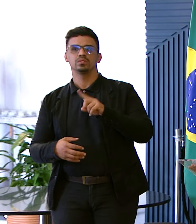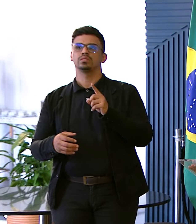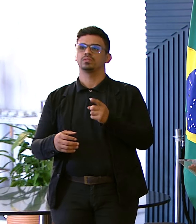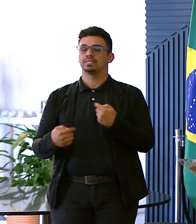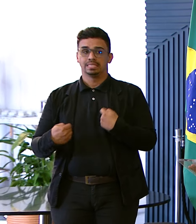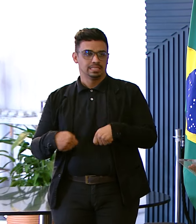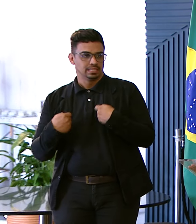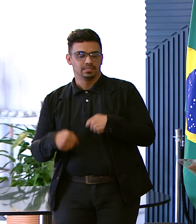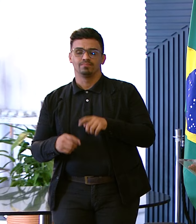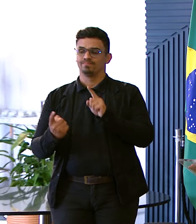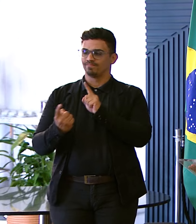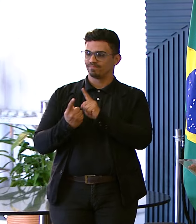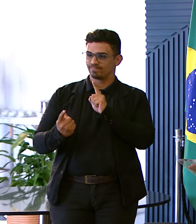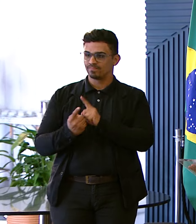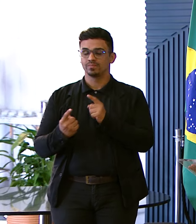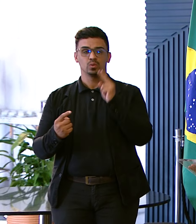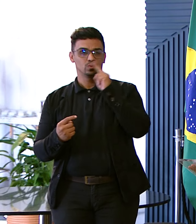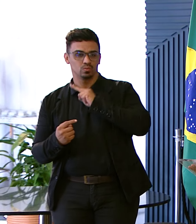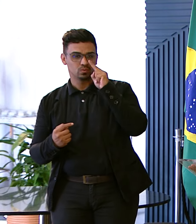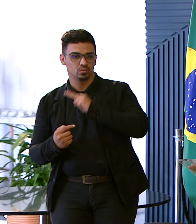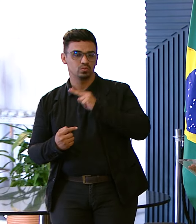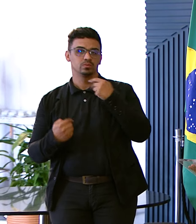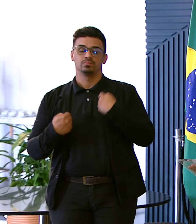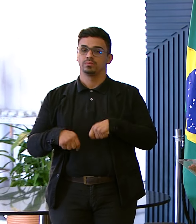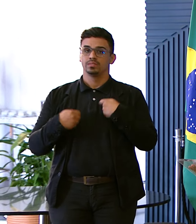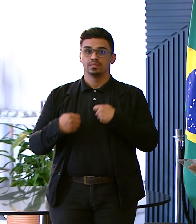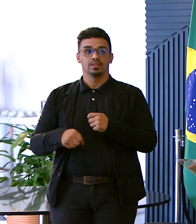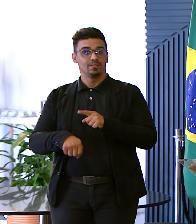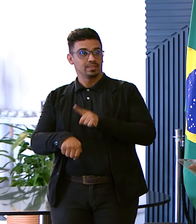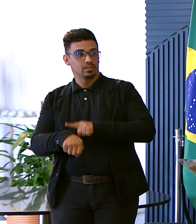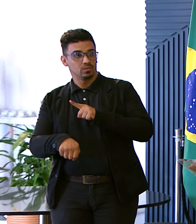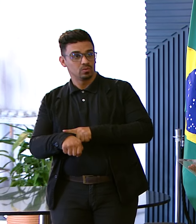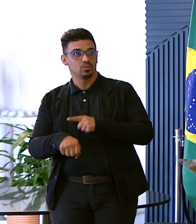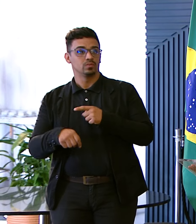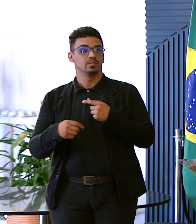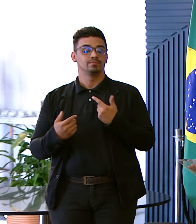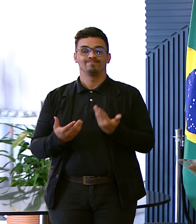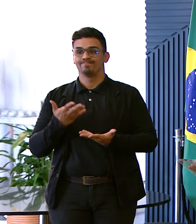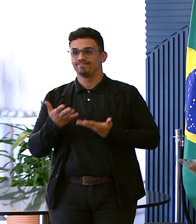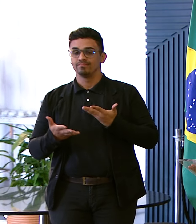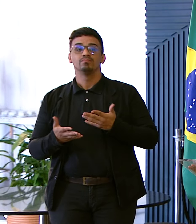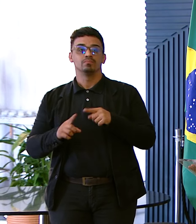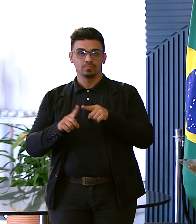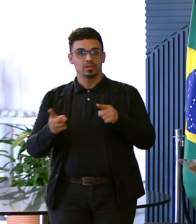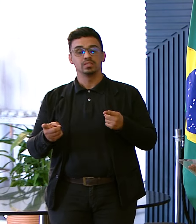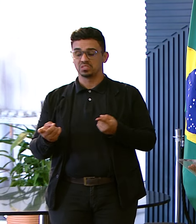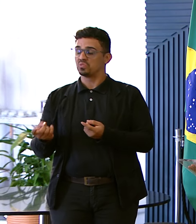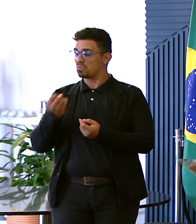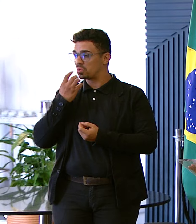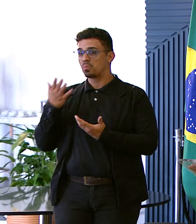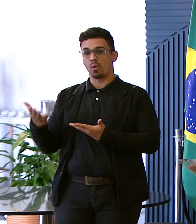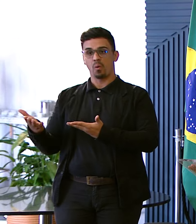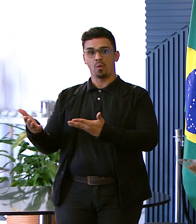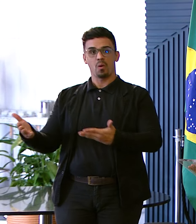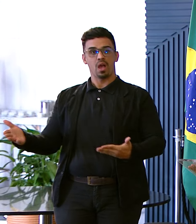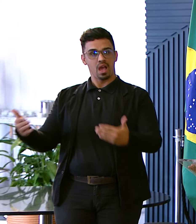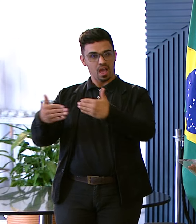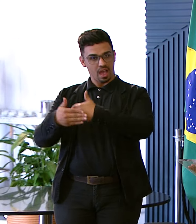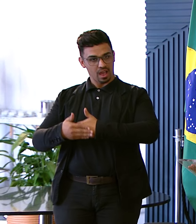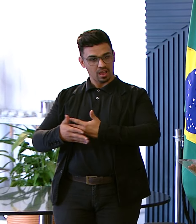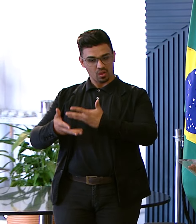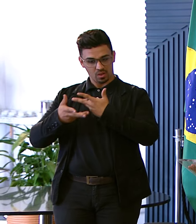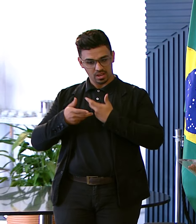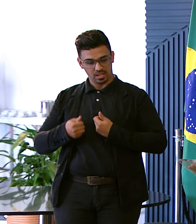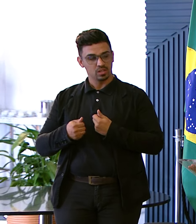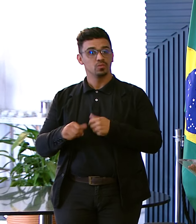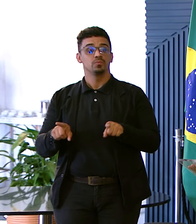atendimento Aquela situação Urgente O emergente A gente sempre foi Muito bem acolhido E quando a gente fala Também do Sofia